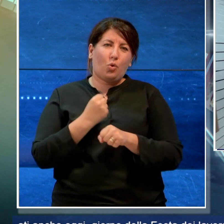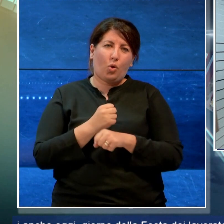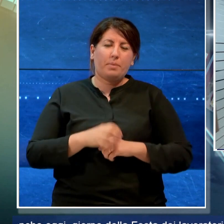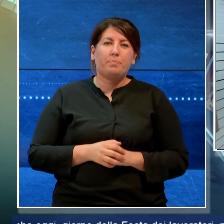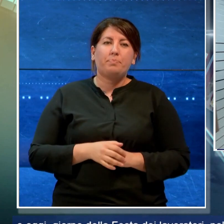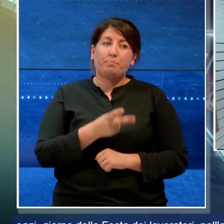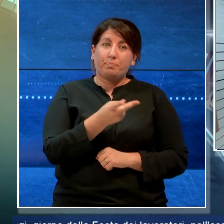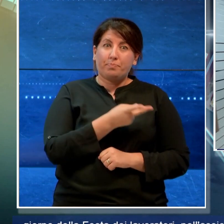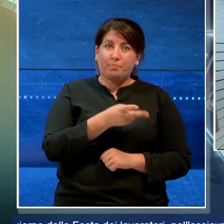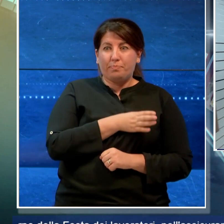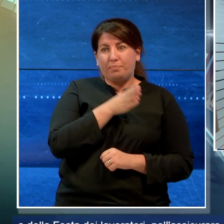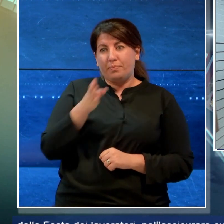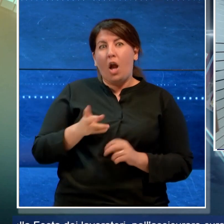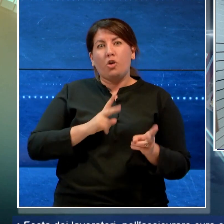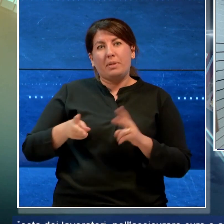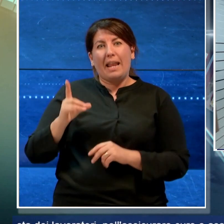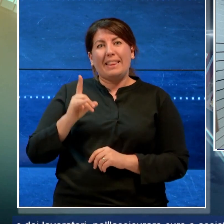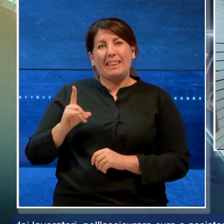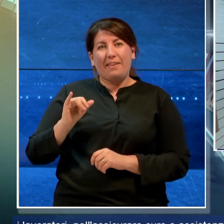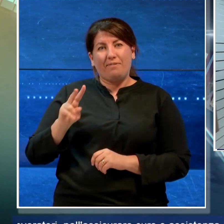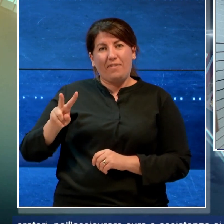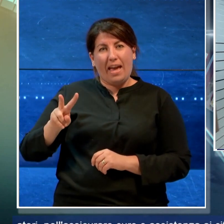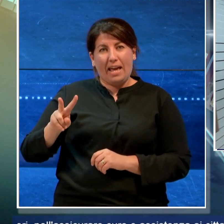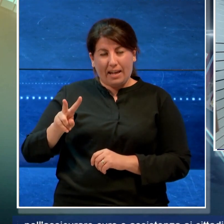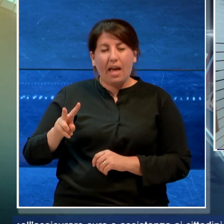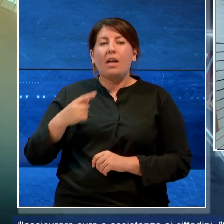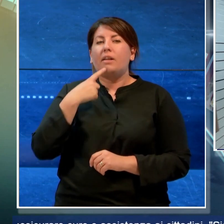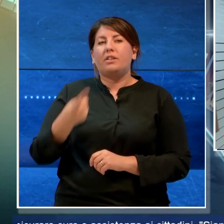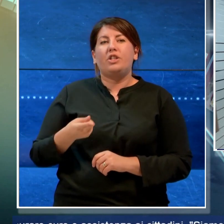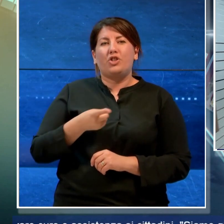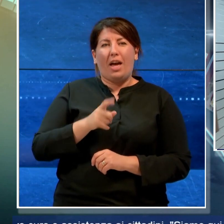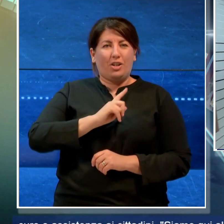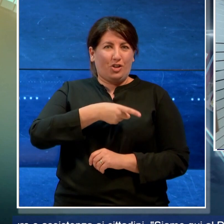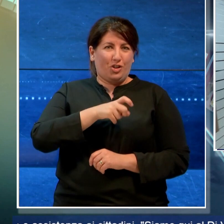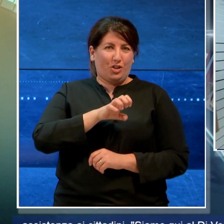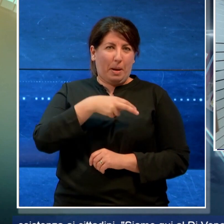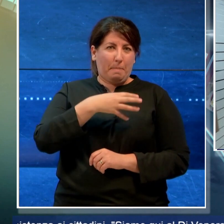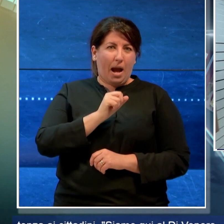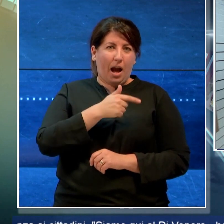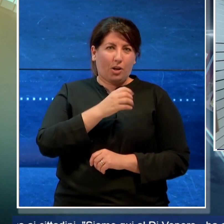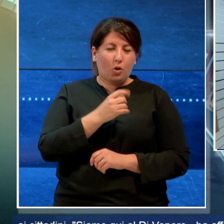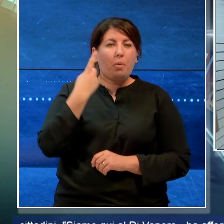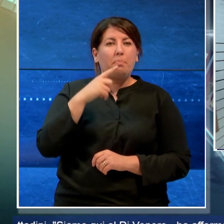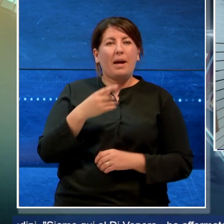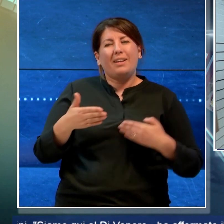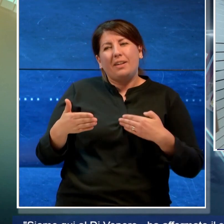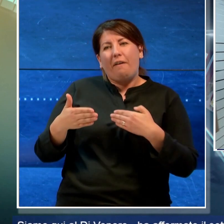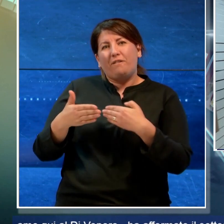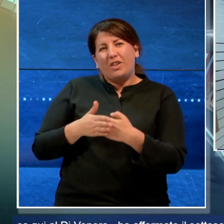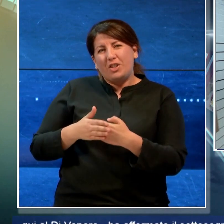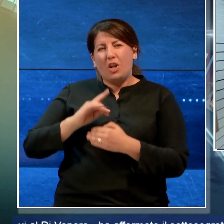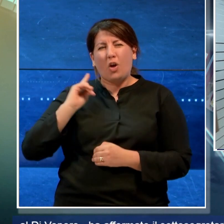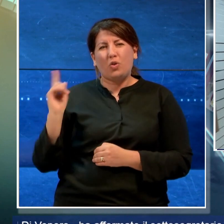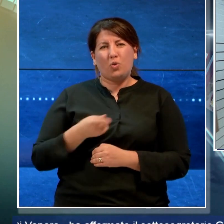qui al di Venere, ha affermato Gemmato, non solo per dimostrare la nostra vicinanza a